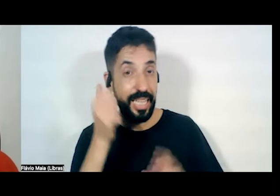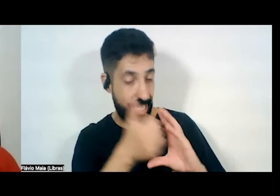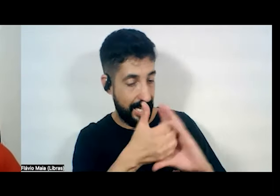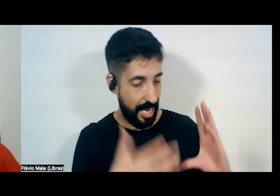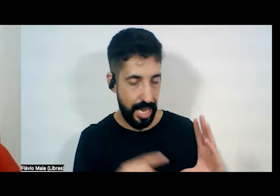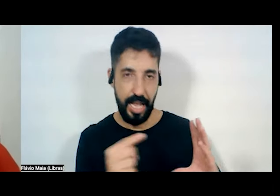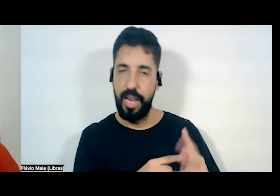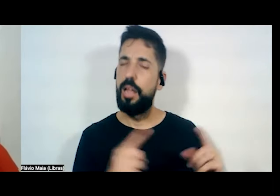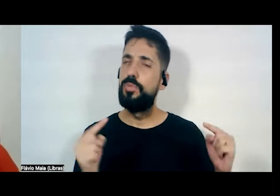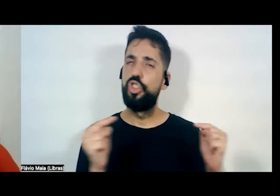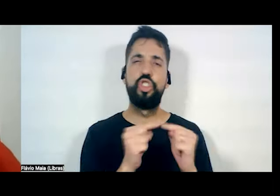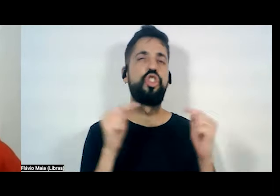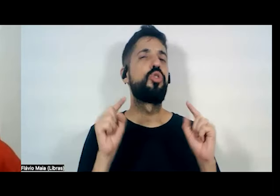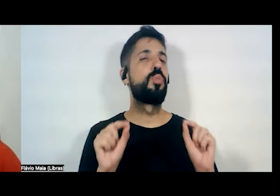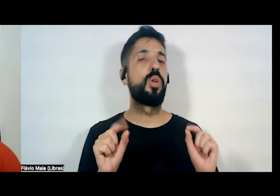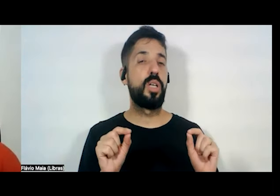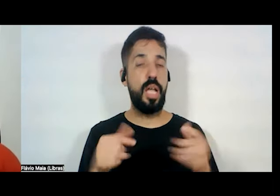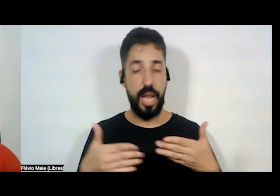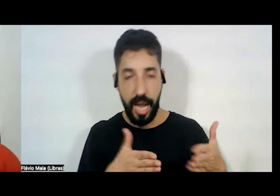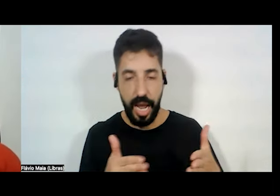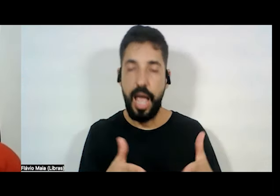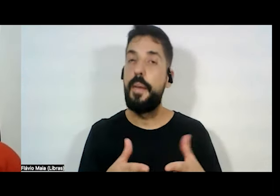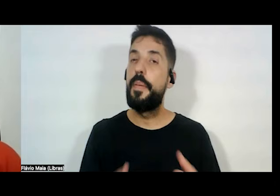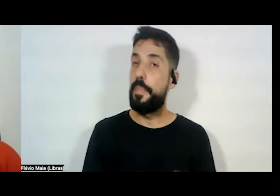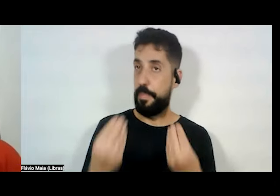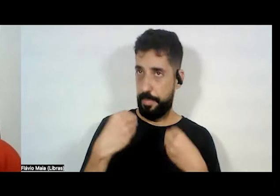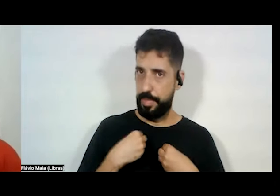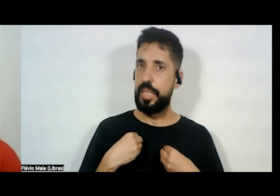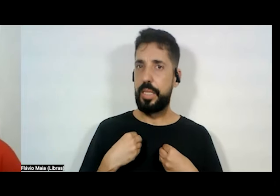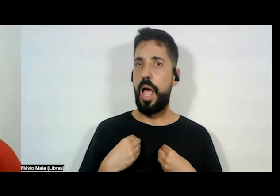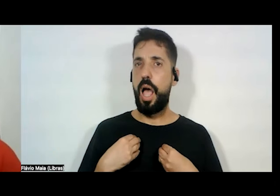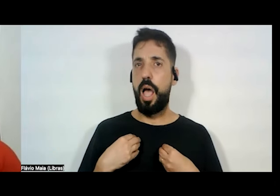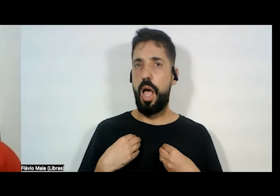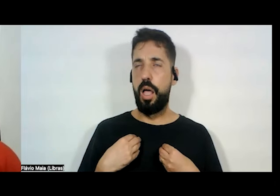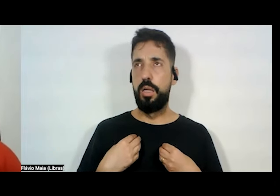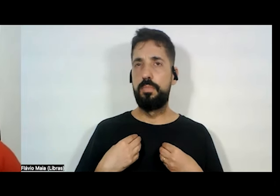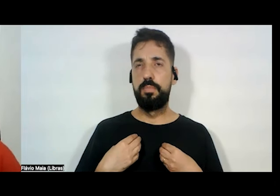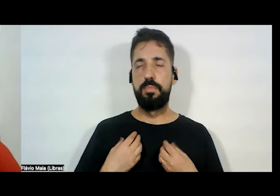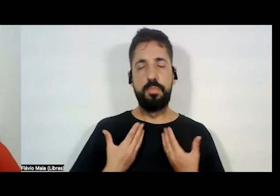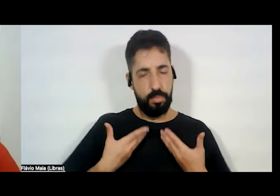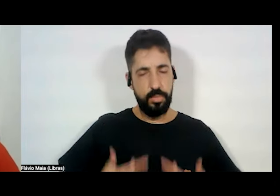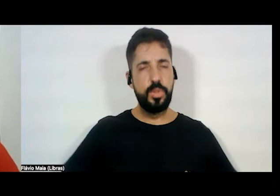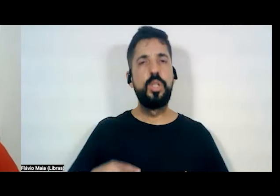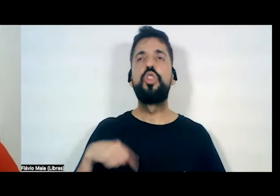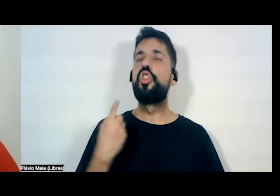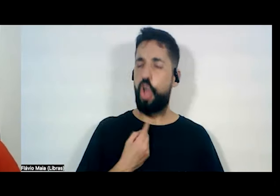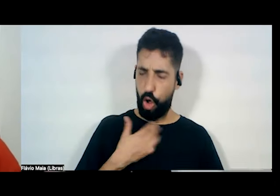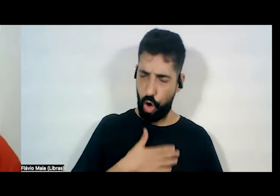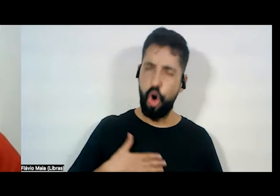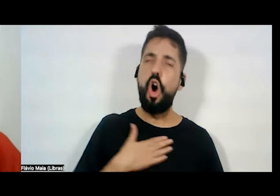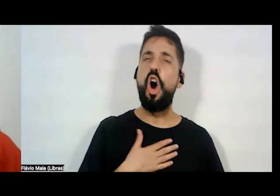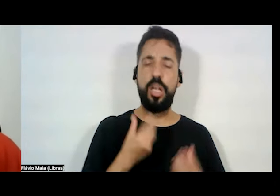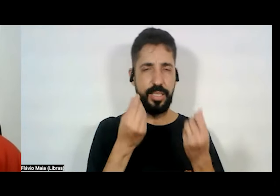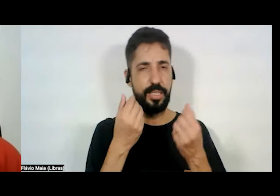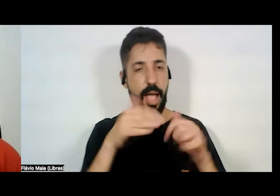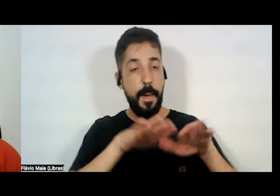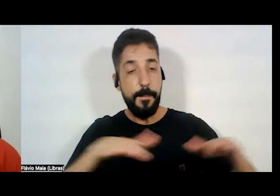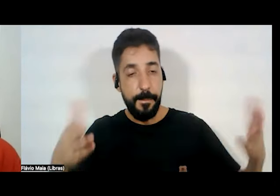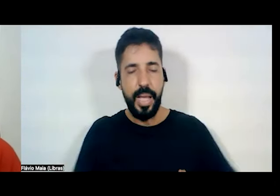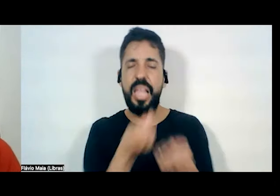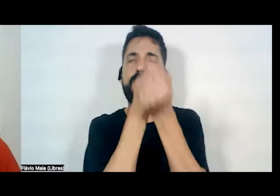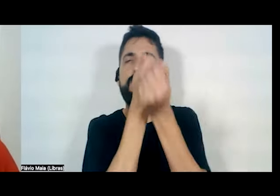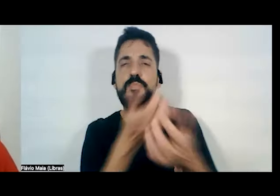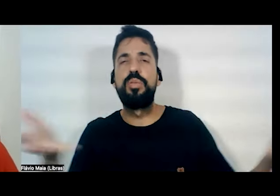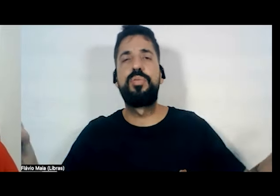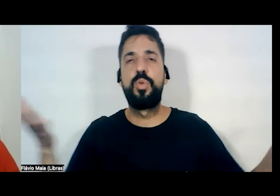formas, como caminhos que também nos integrem. Nós gostamos sim da mesa farta. Nós gostamos sim de